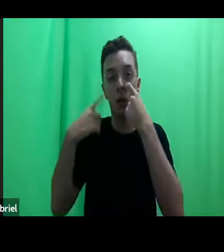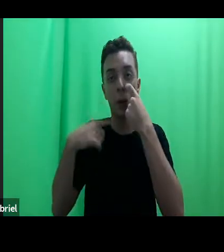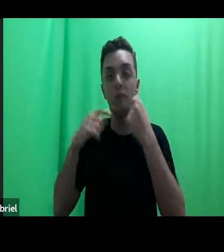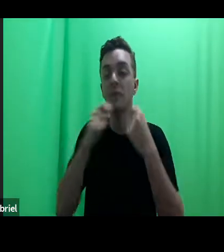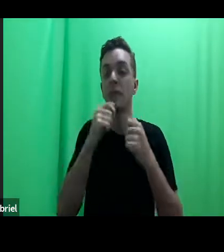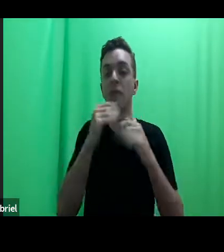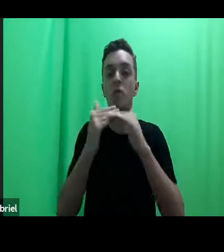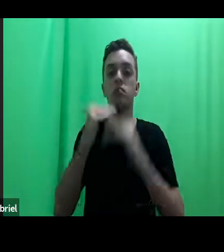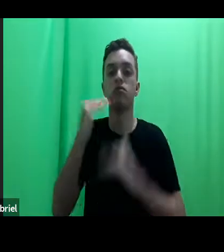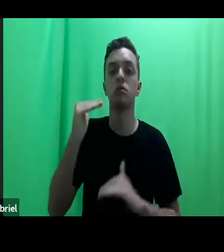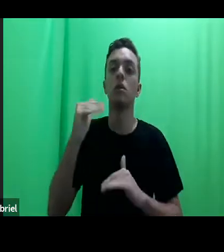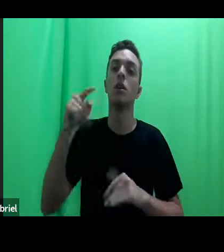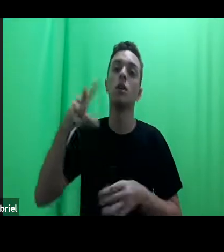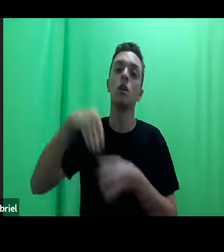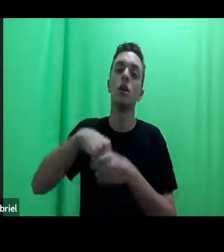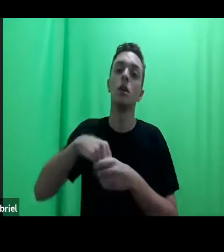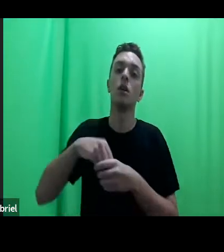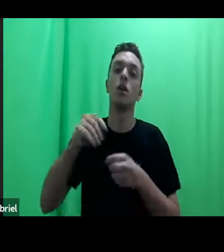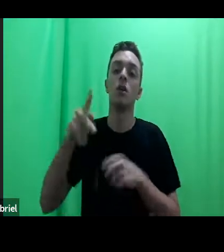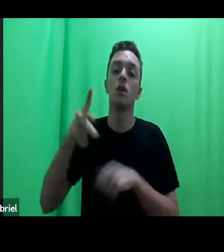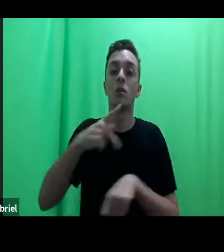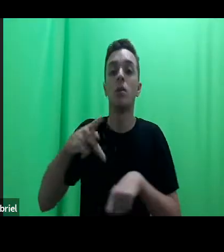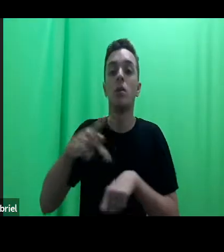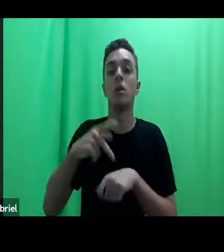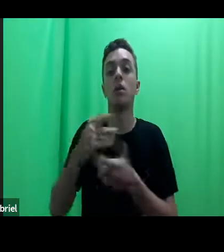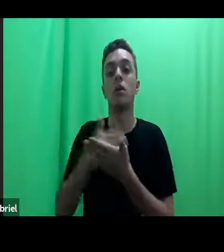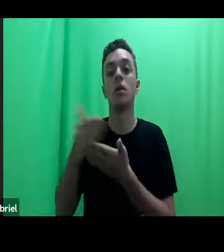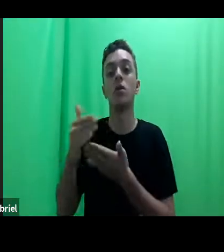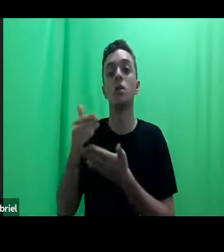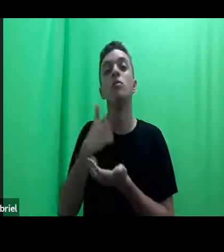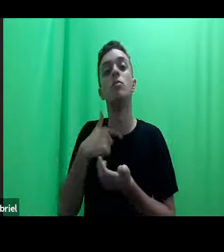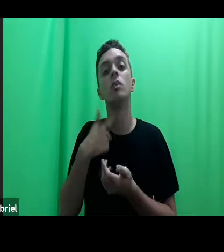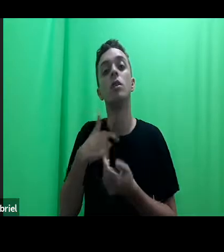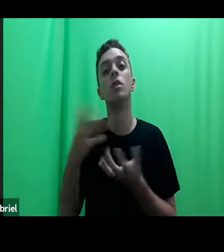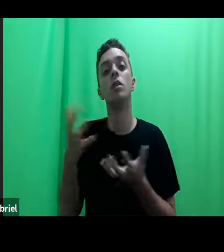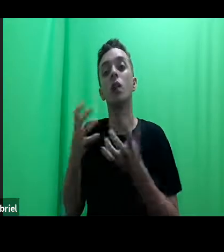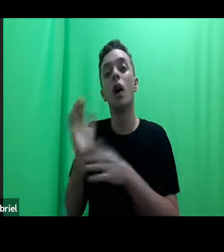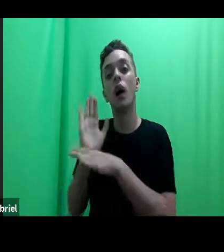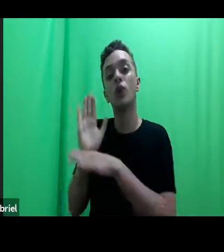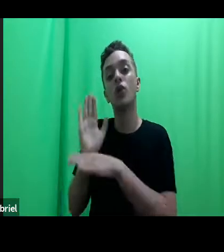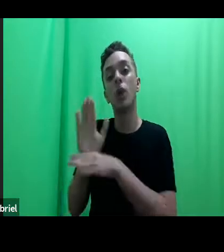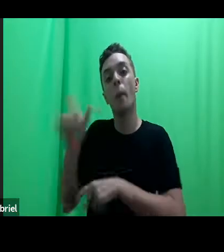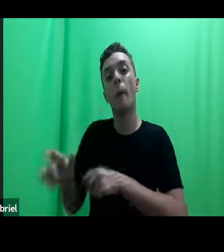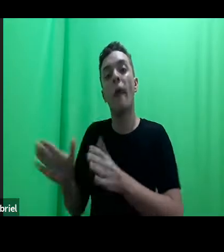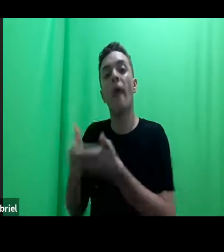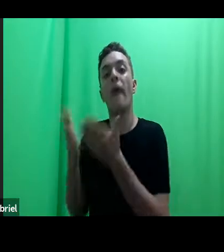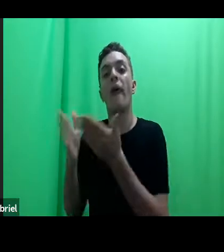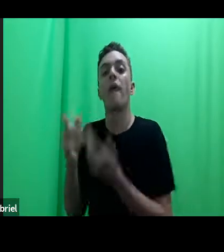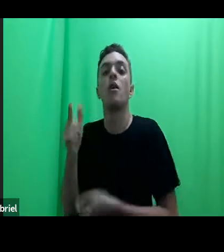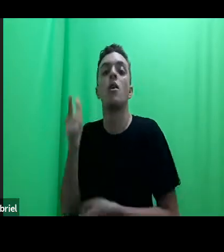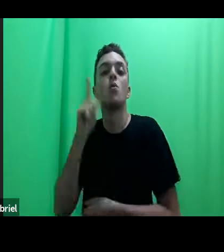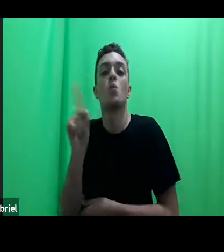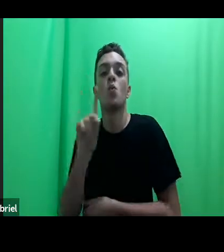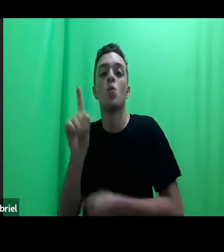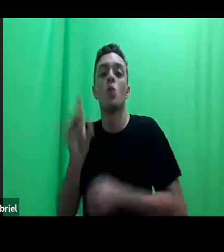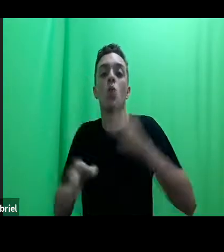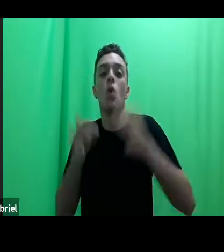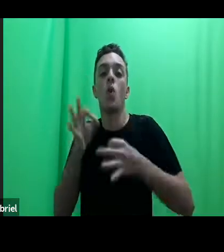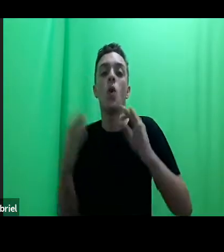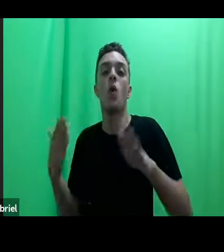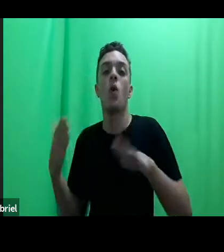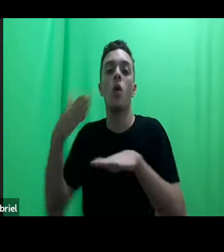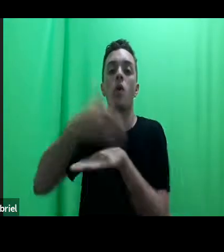social no país começou a atuar quer em favor de cidadãos pobres que não podiam acessar o sistema de justiça,